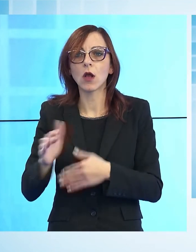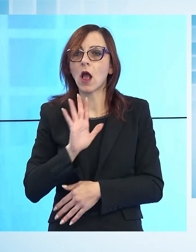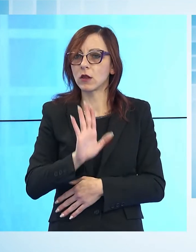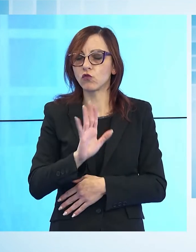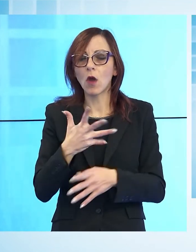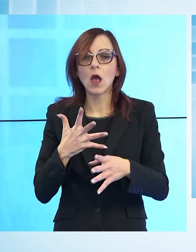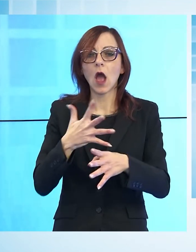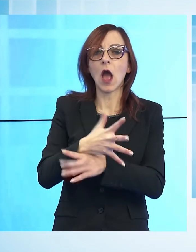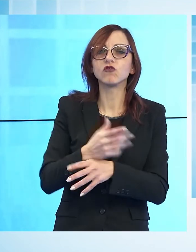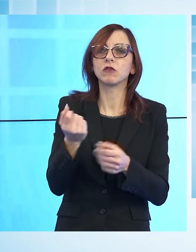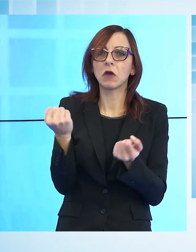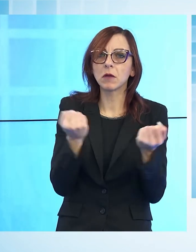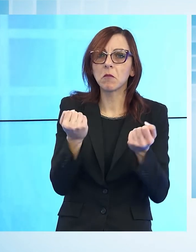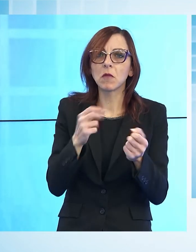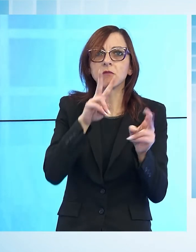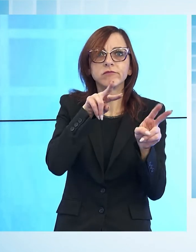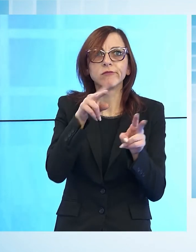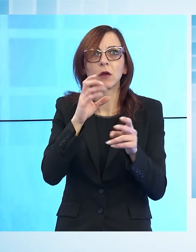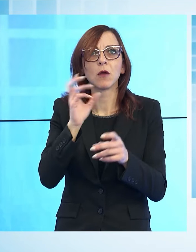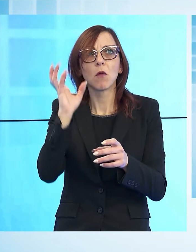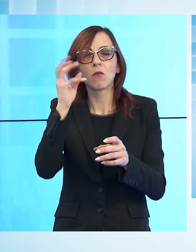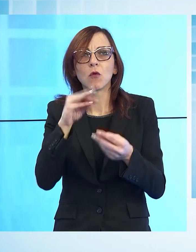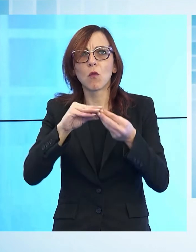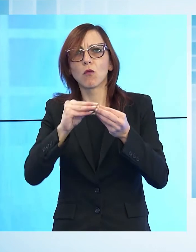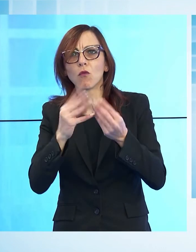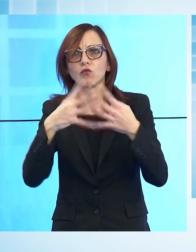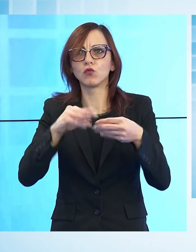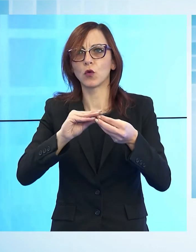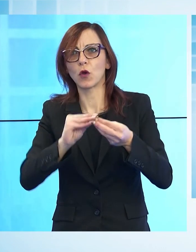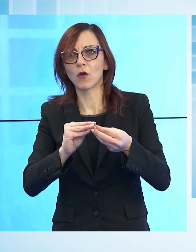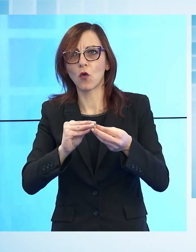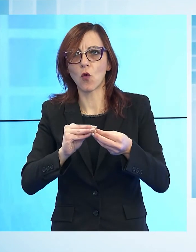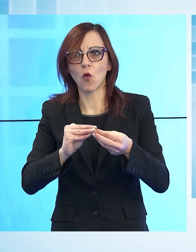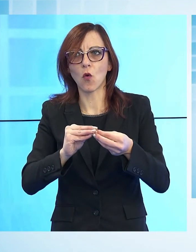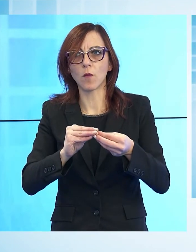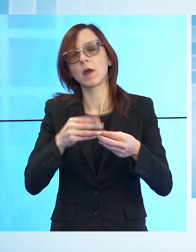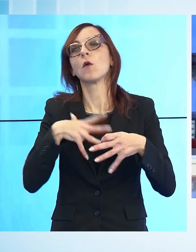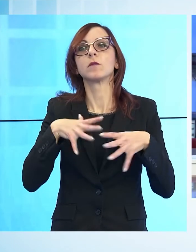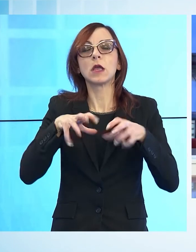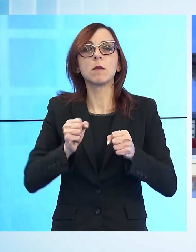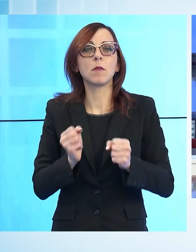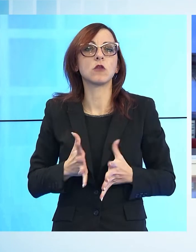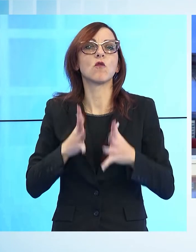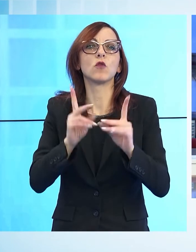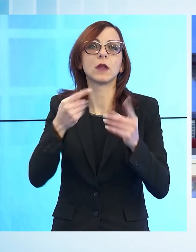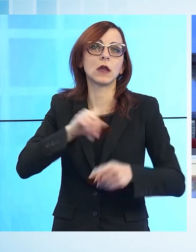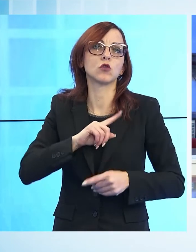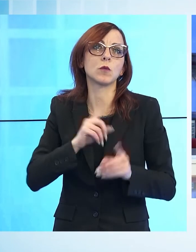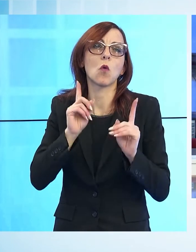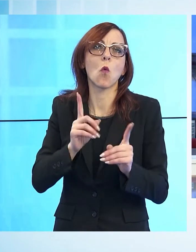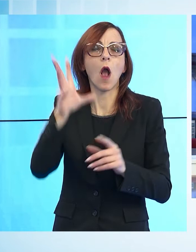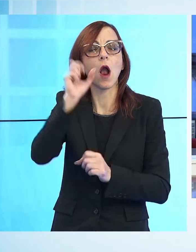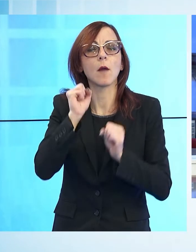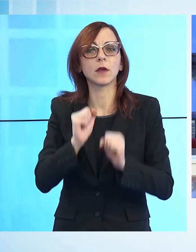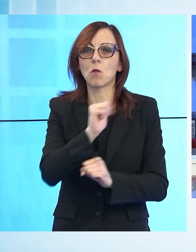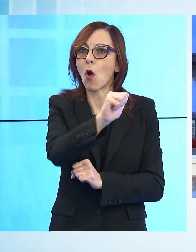accesso anche ai mezzi della Croce Rossa per capire quale potrà essere eventualmente il suo impegno nel volontariato. E a